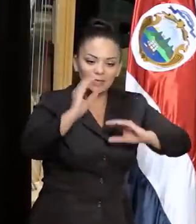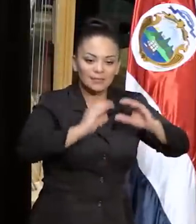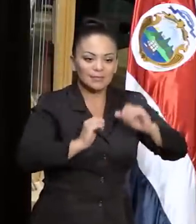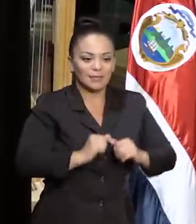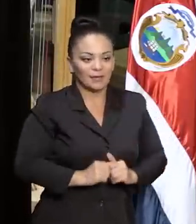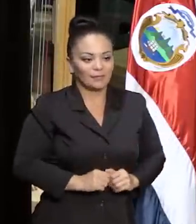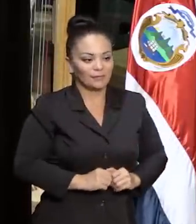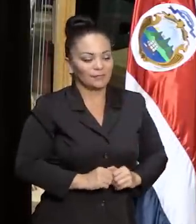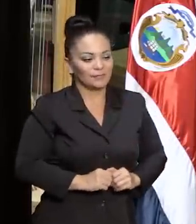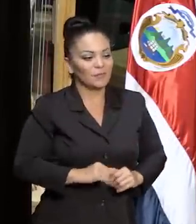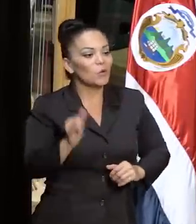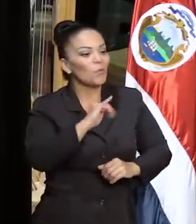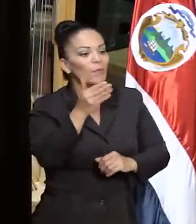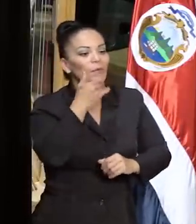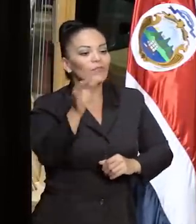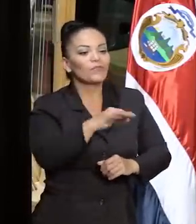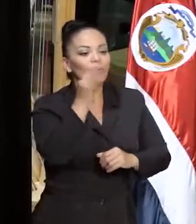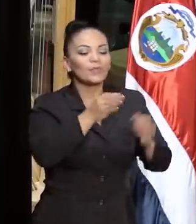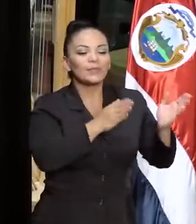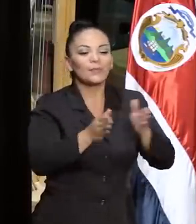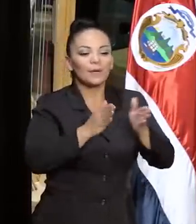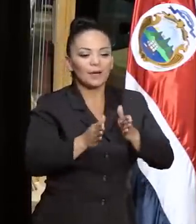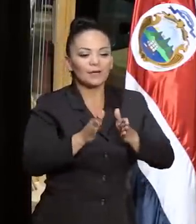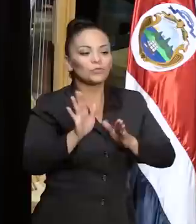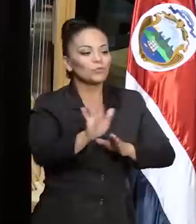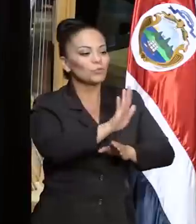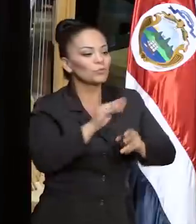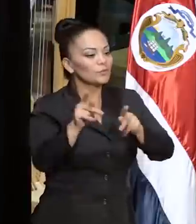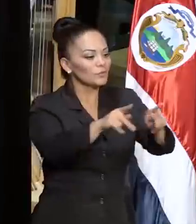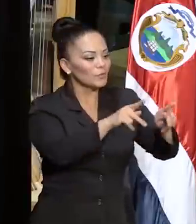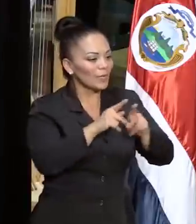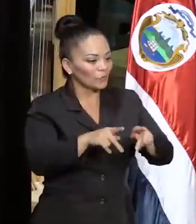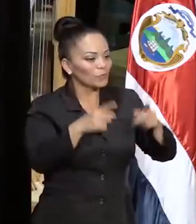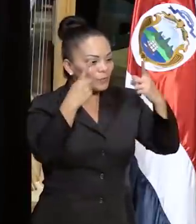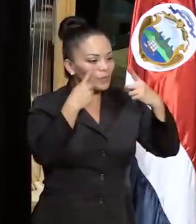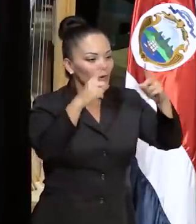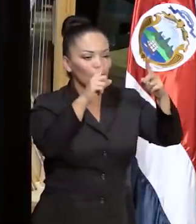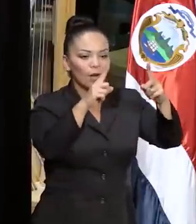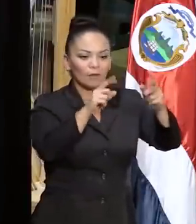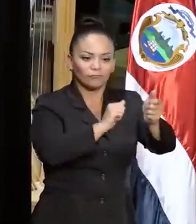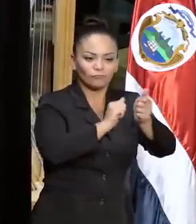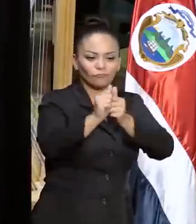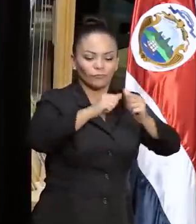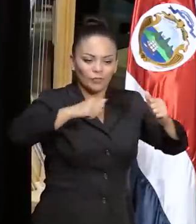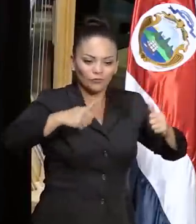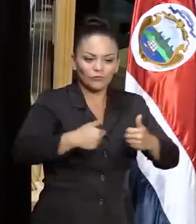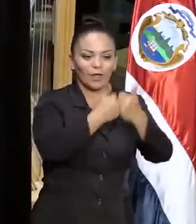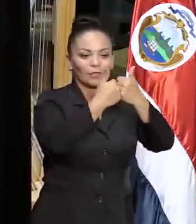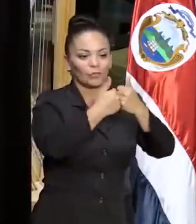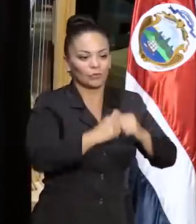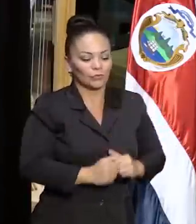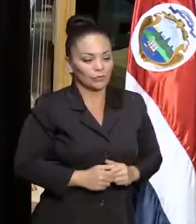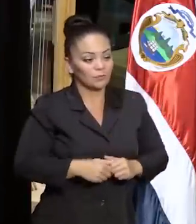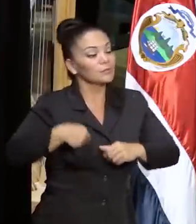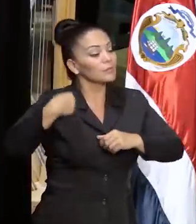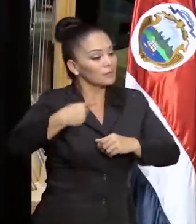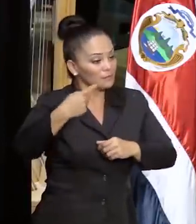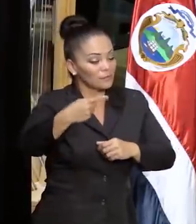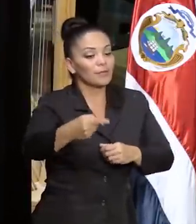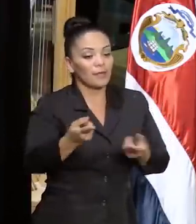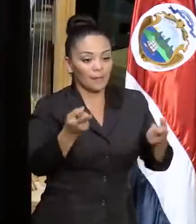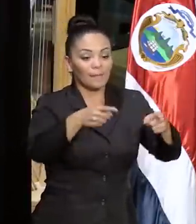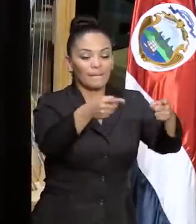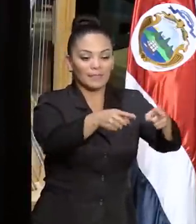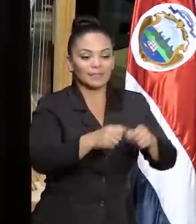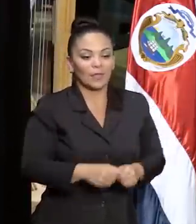como las mejores maneras de preparar a su ciudadanía para superar los grandes retos que se nos han presentado